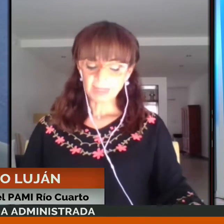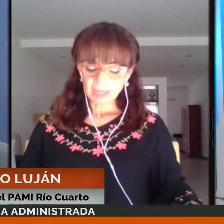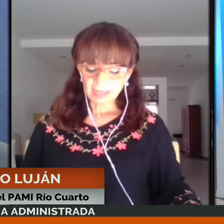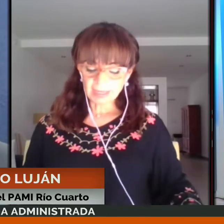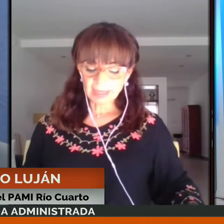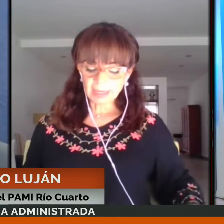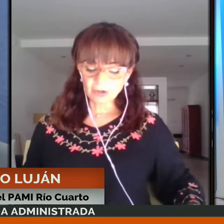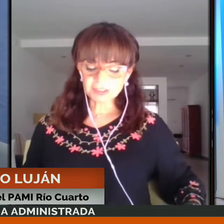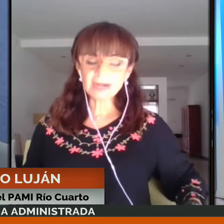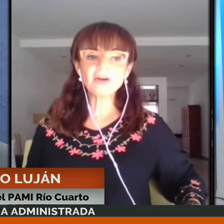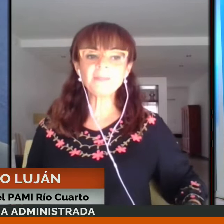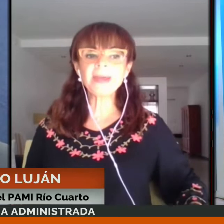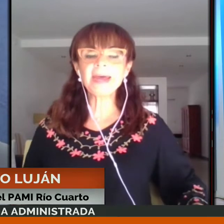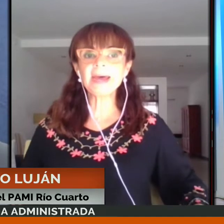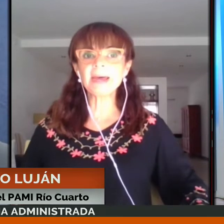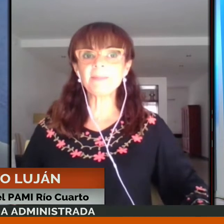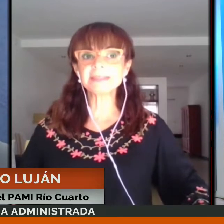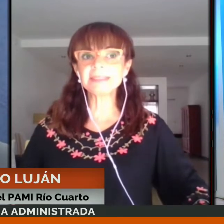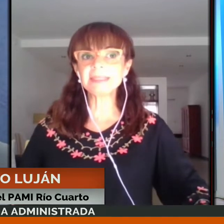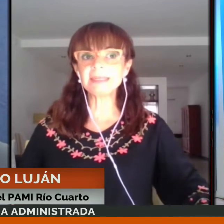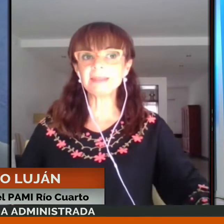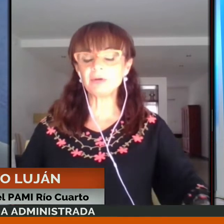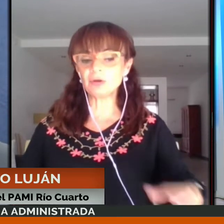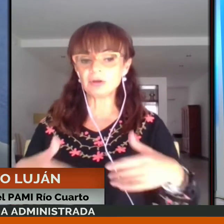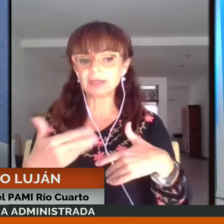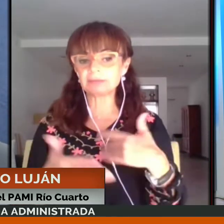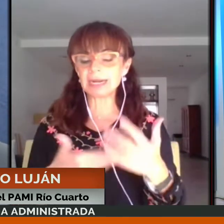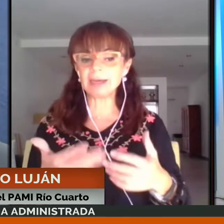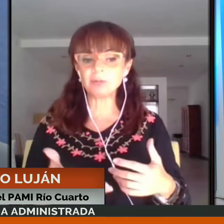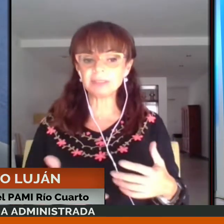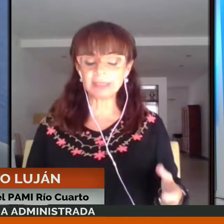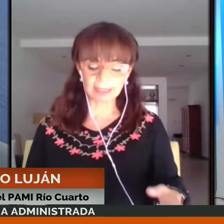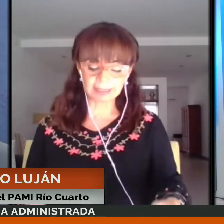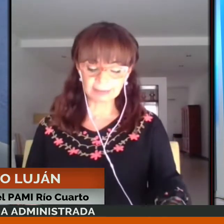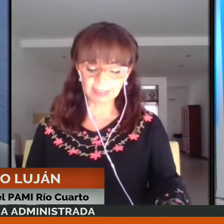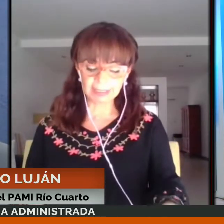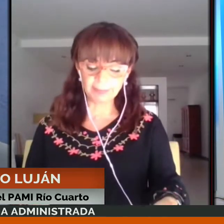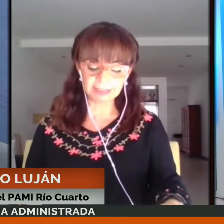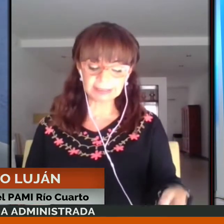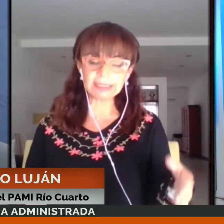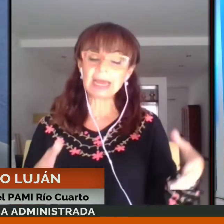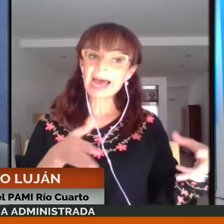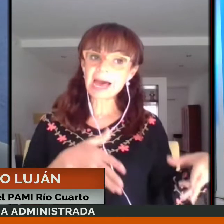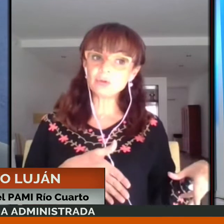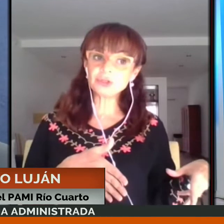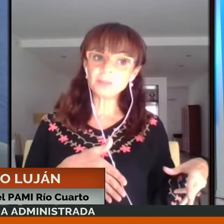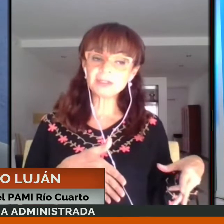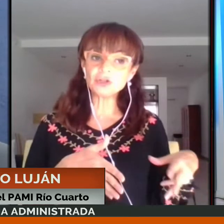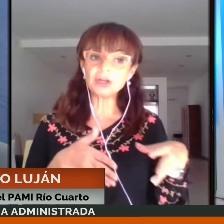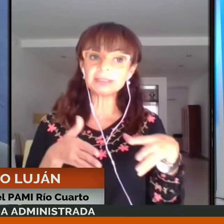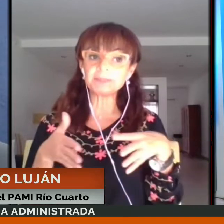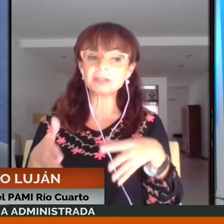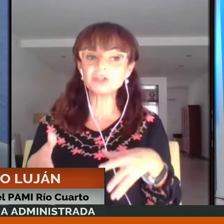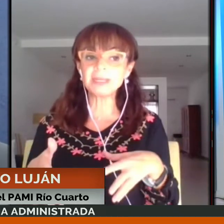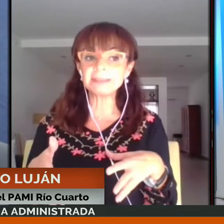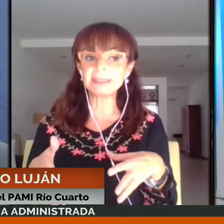Bien. Gonzalo, es para asistir, de acuerdo con lo que charlábamos esta mañana, para asistir a adultos